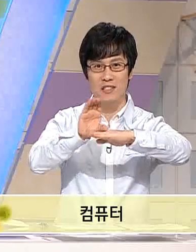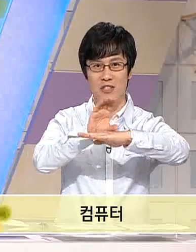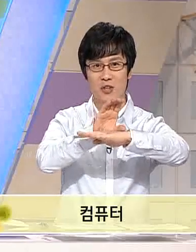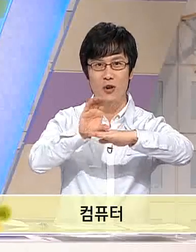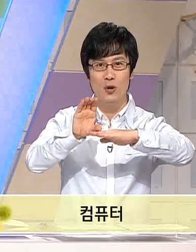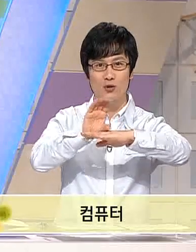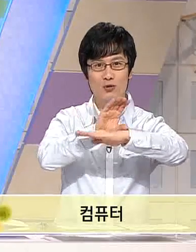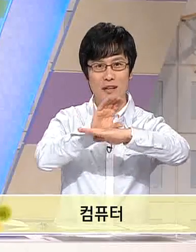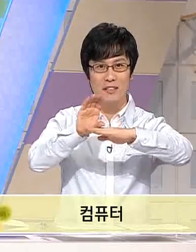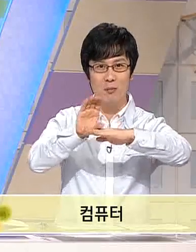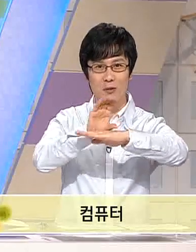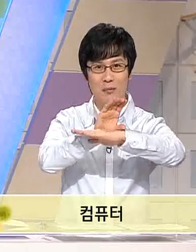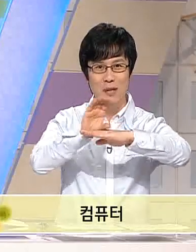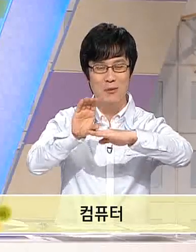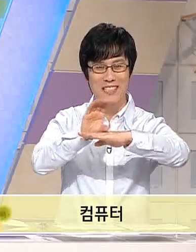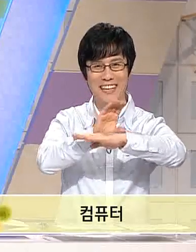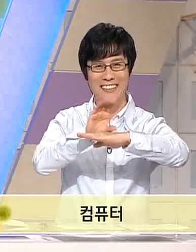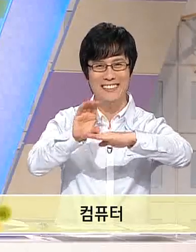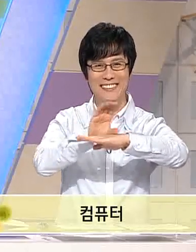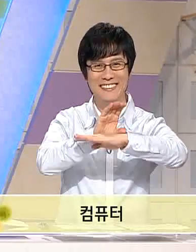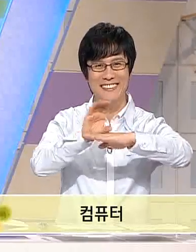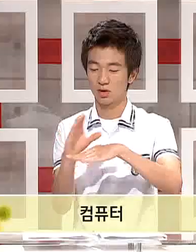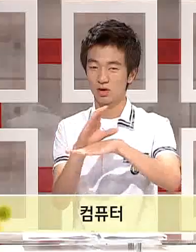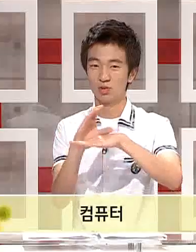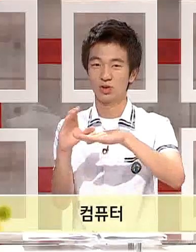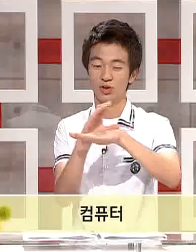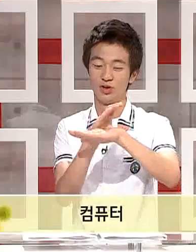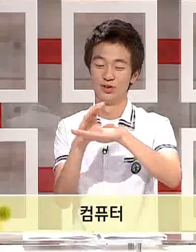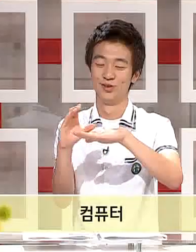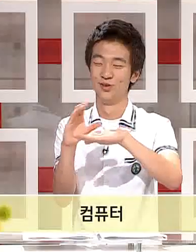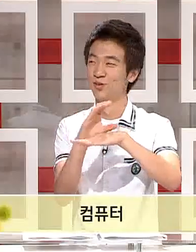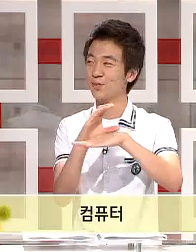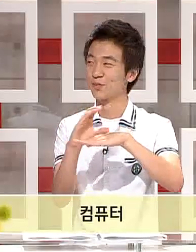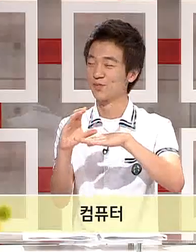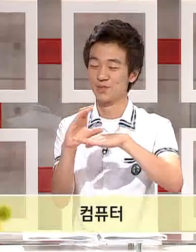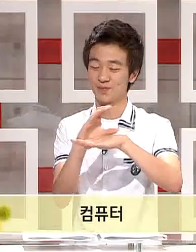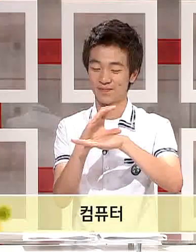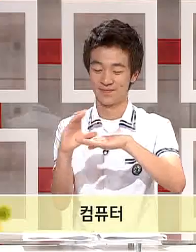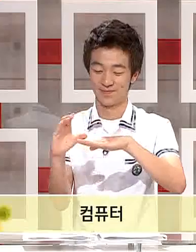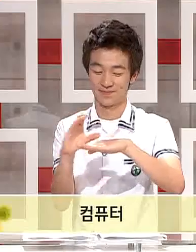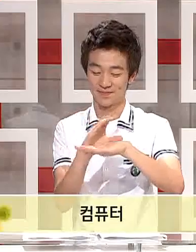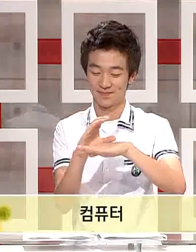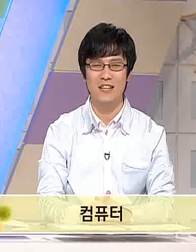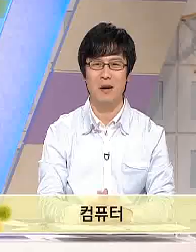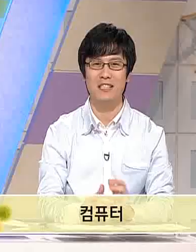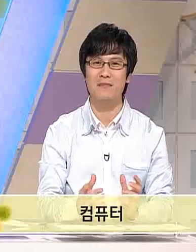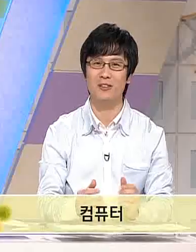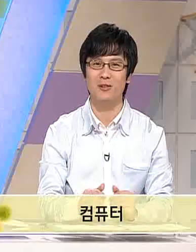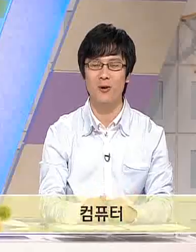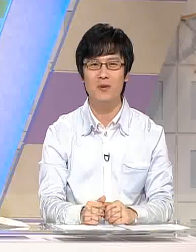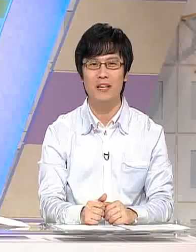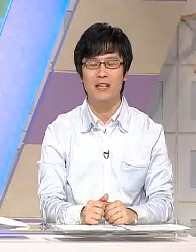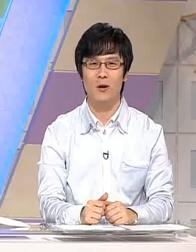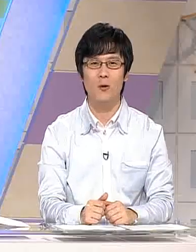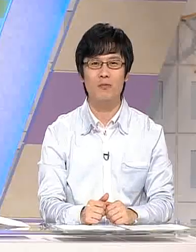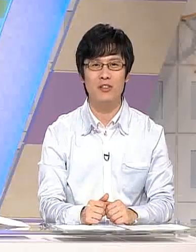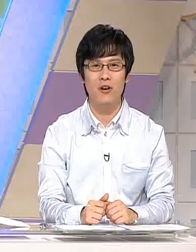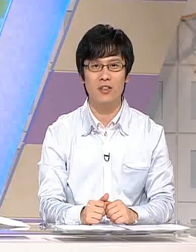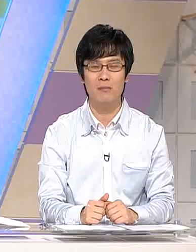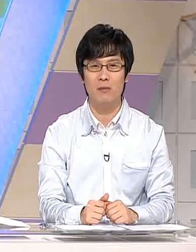않으시죠? 중학생 컴퓨터 한 번 해보실까요? 컴퓨터 네 잘하셨습니다. 자 마지막으로 제곱미터를 한